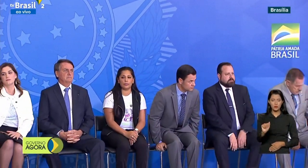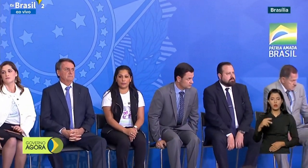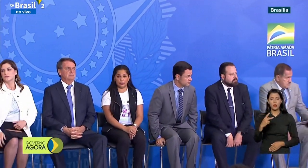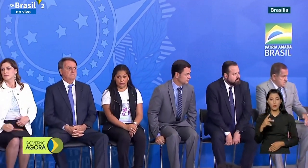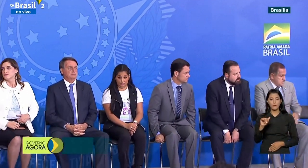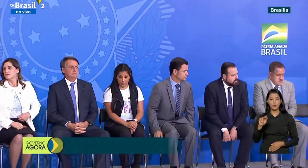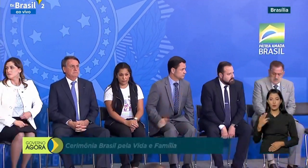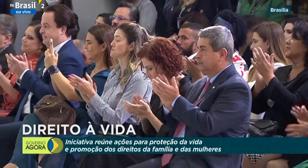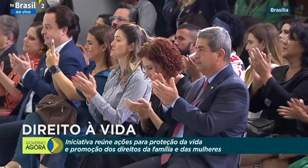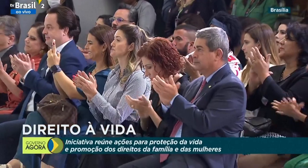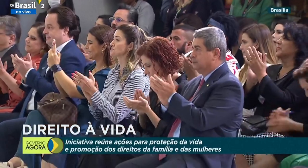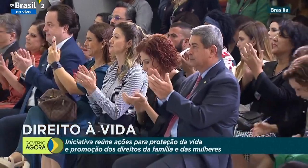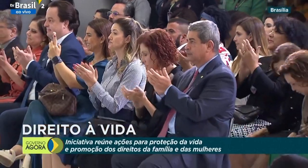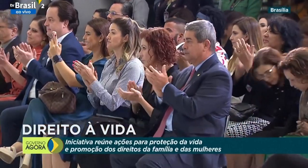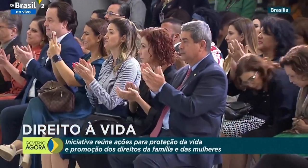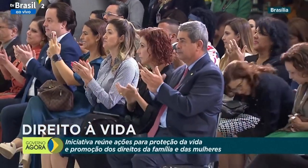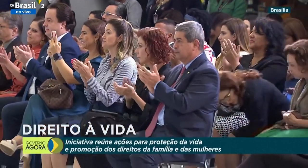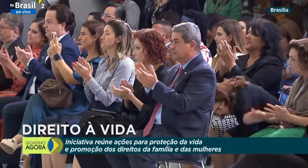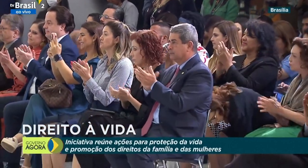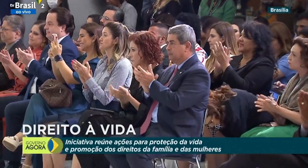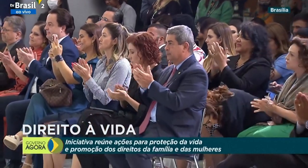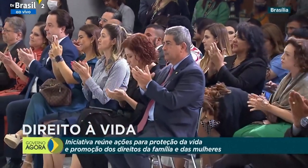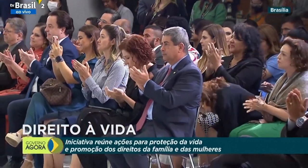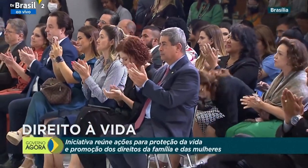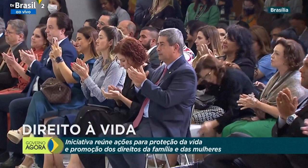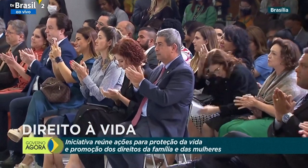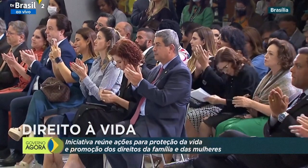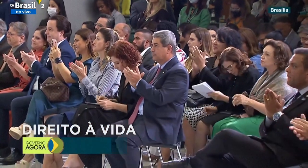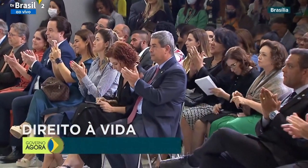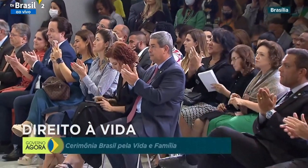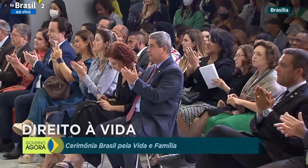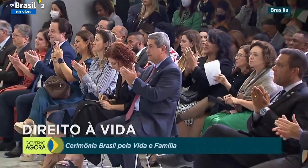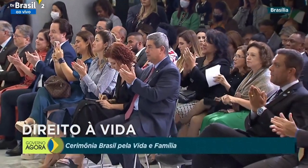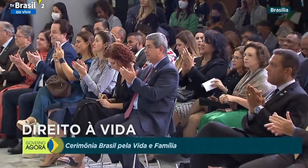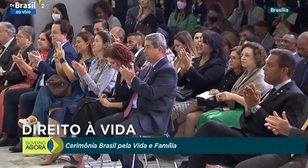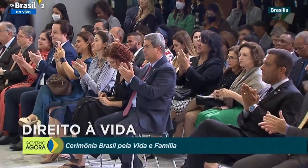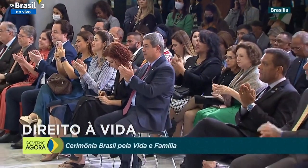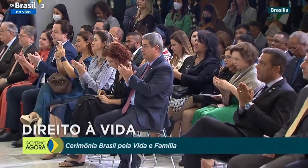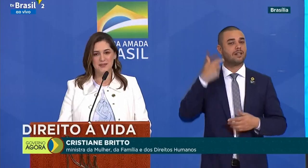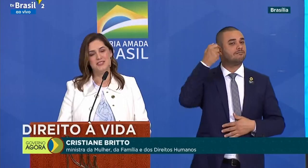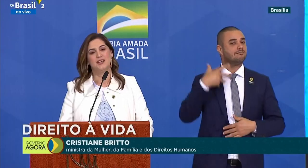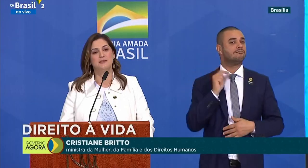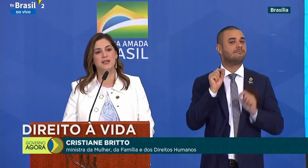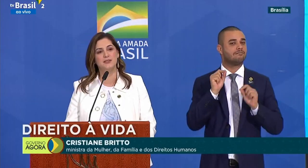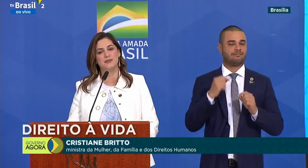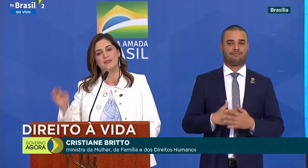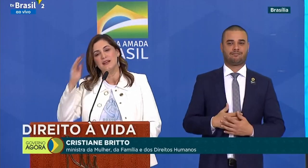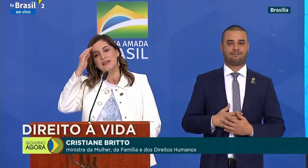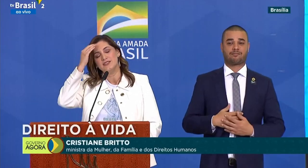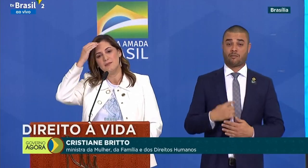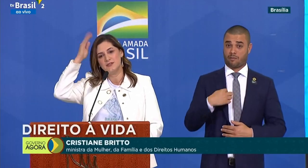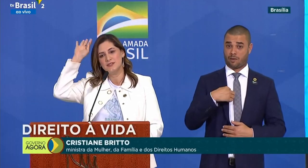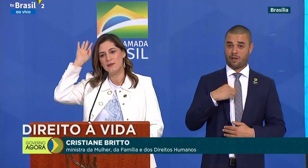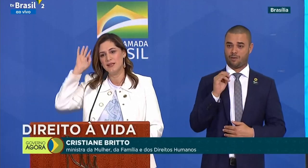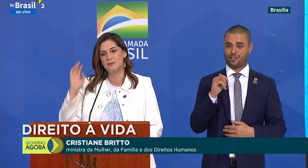investigação no Supremo por divulgar informações falsas, reiterou as alegações, mais uma vez sim apresentar provas, de que houve